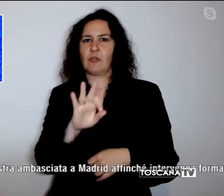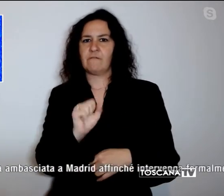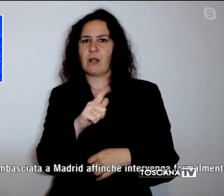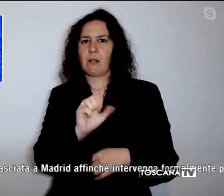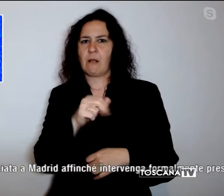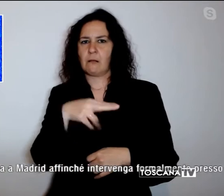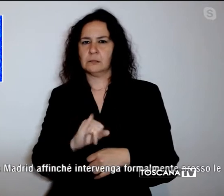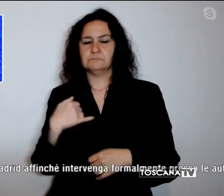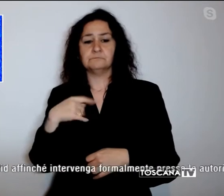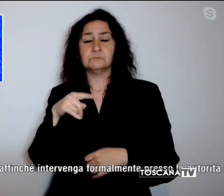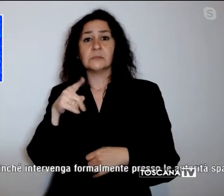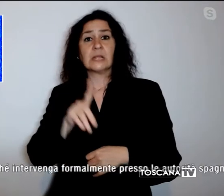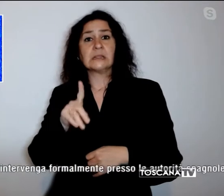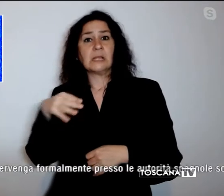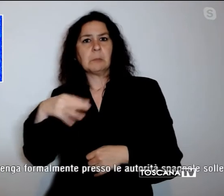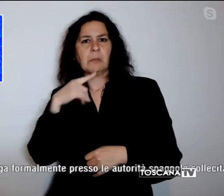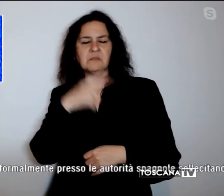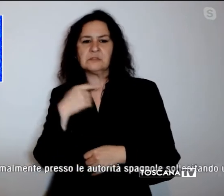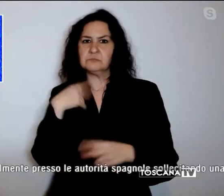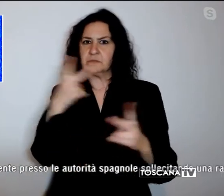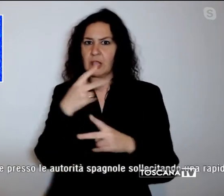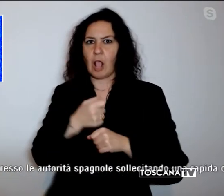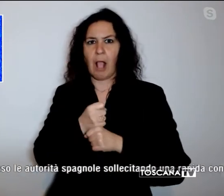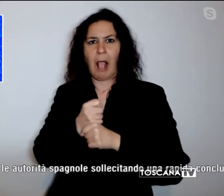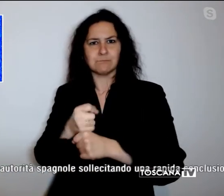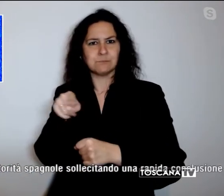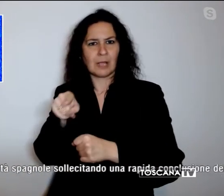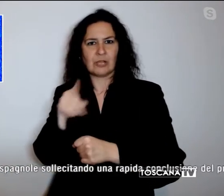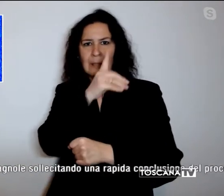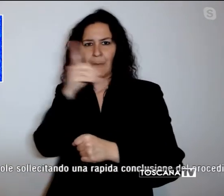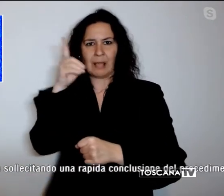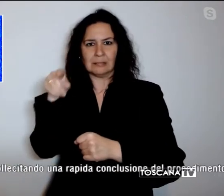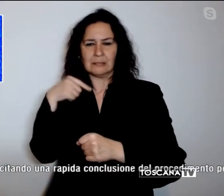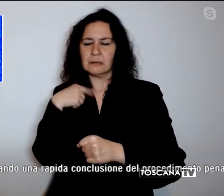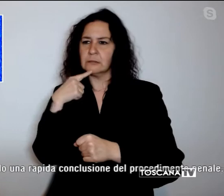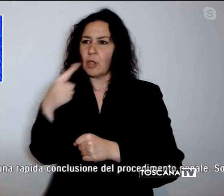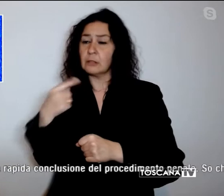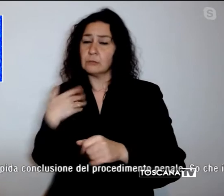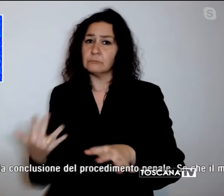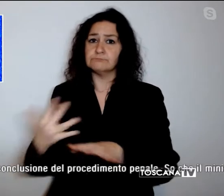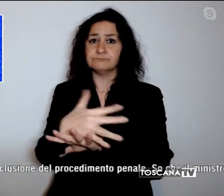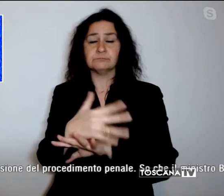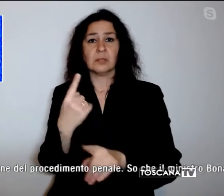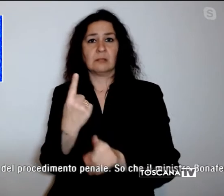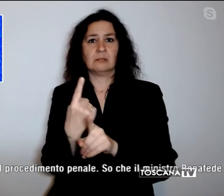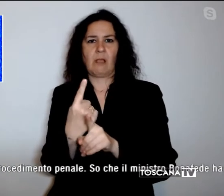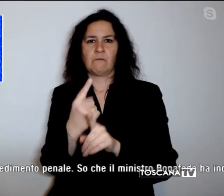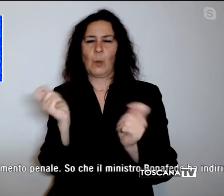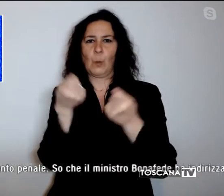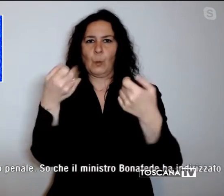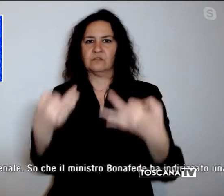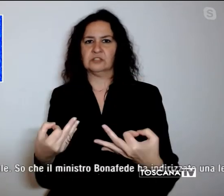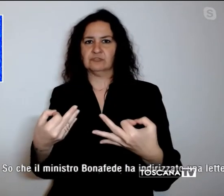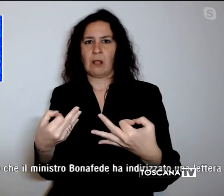afferma Di Maio, alla nostra ambasciata Madrid affinché intervenga formalmente presso le autorità